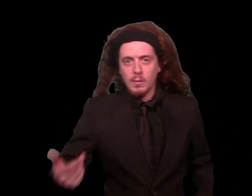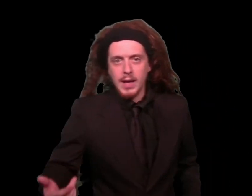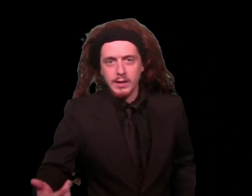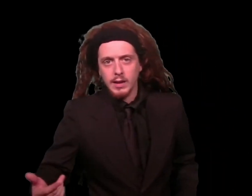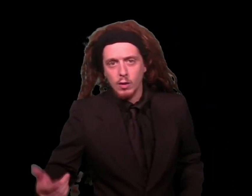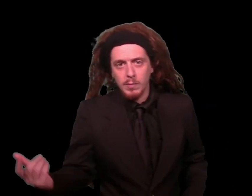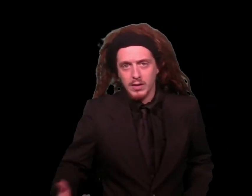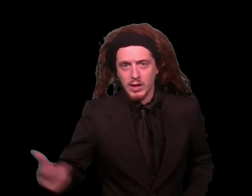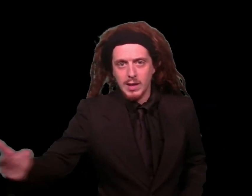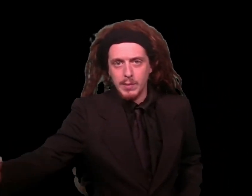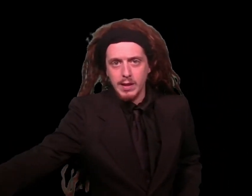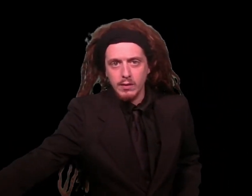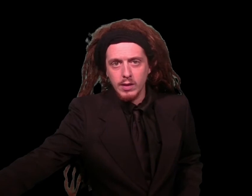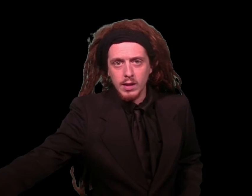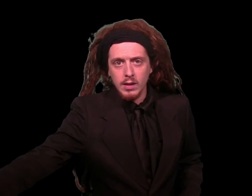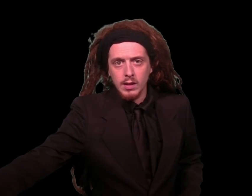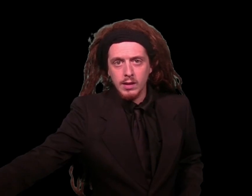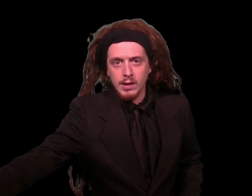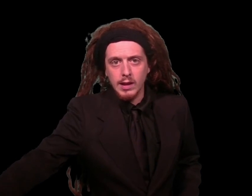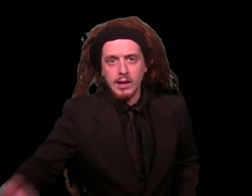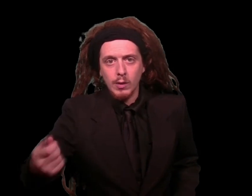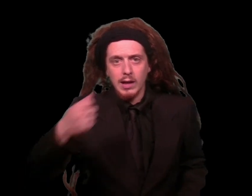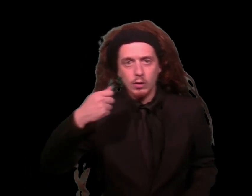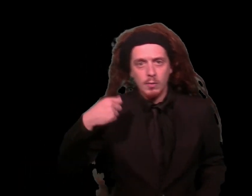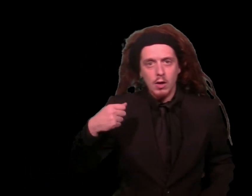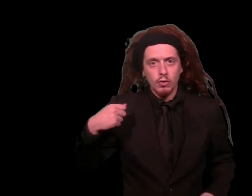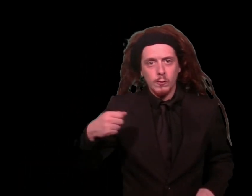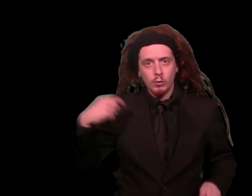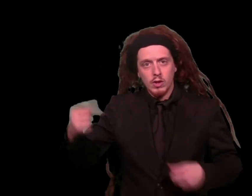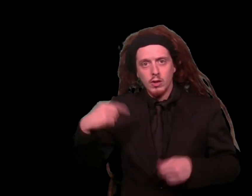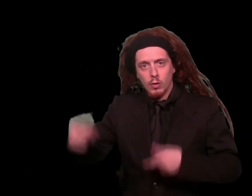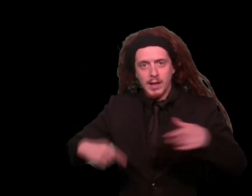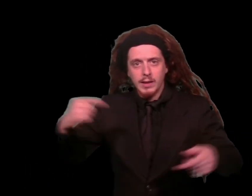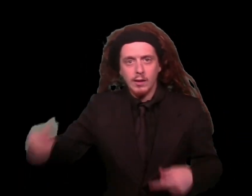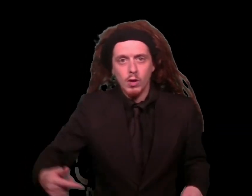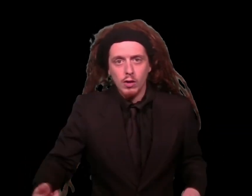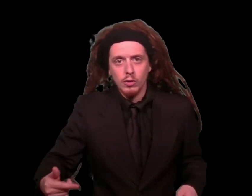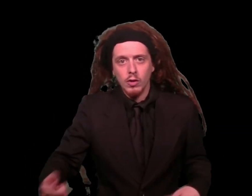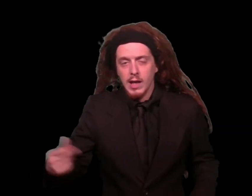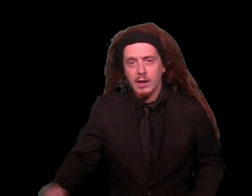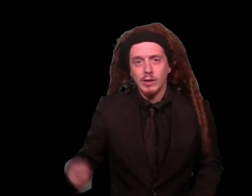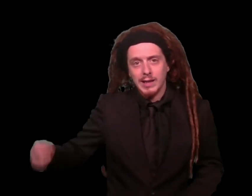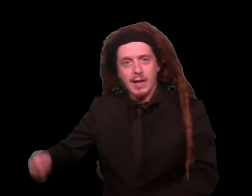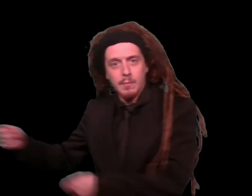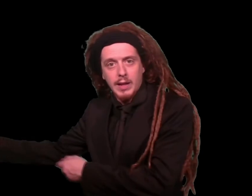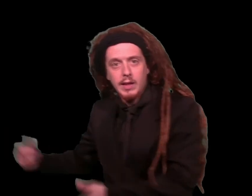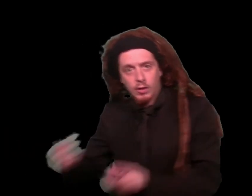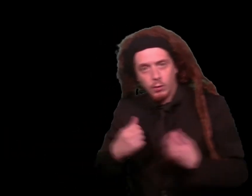metri, lo passa alla bindi, che gli dà un altro morso, fa 200 metri a nuoto e lo dà a chiamparino che lo